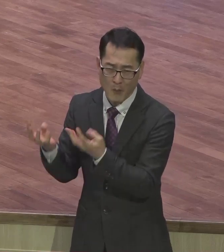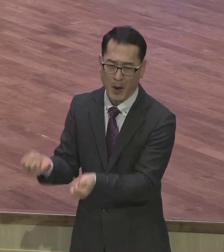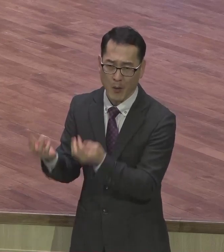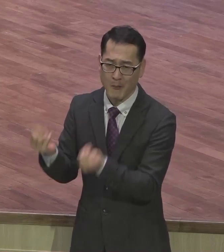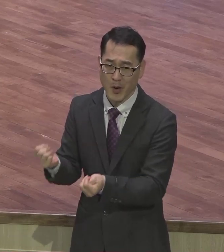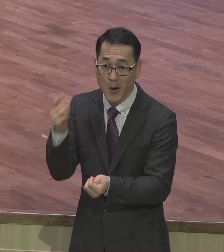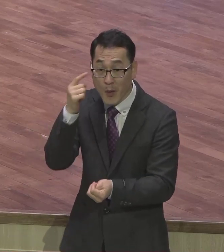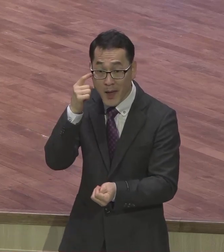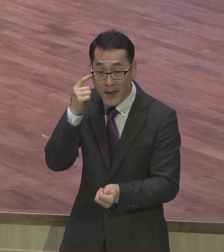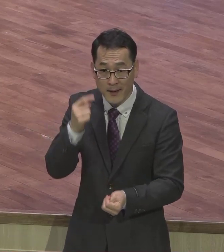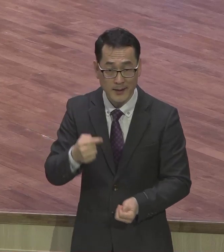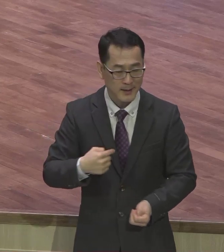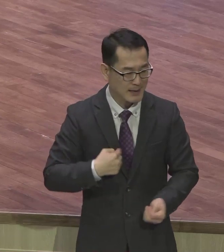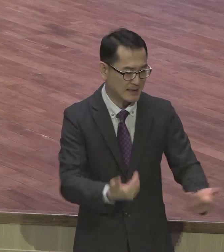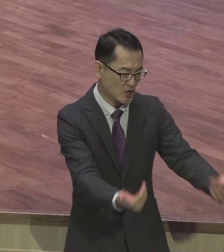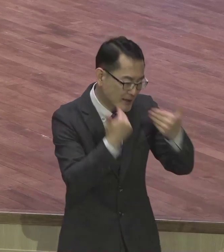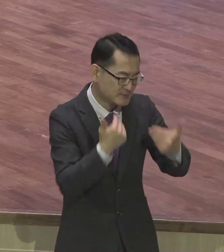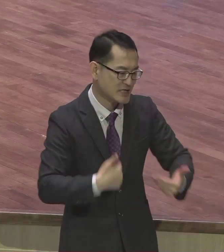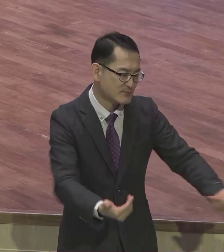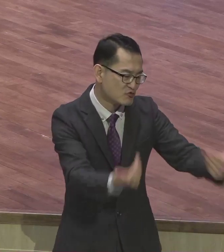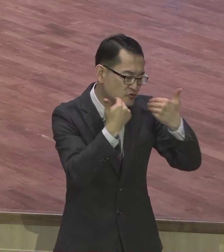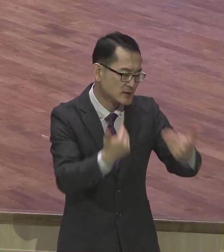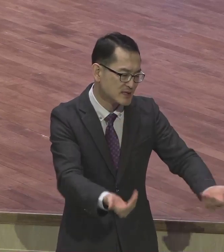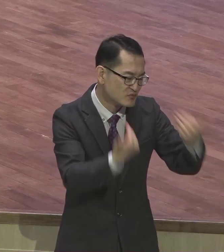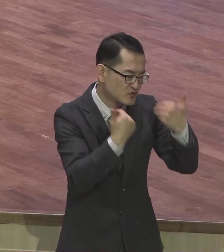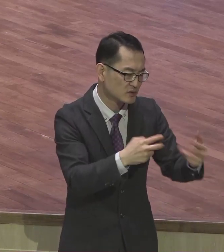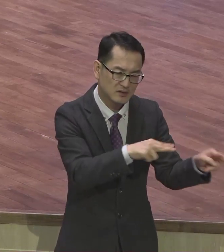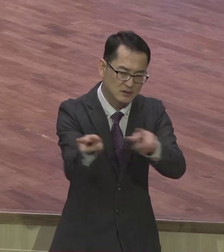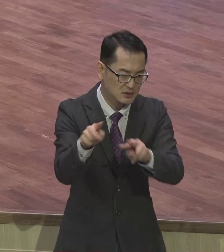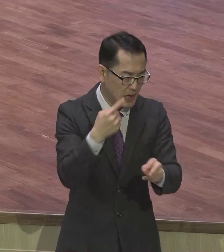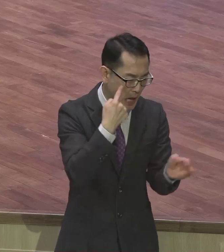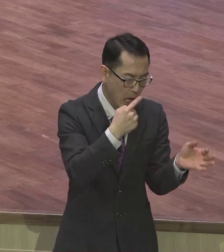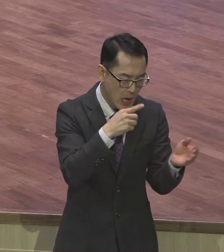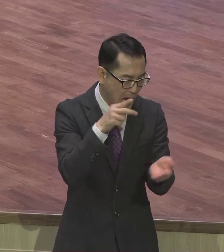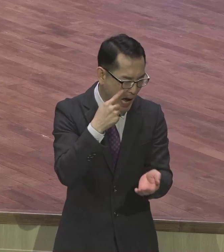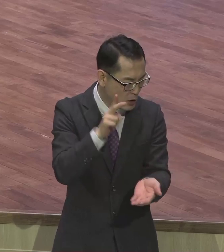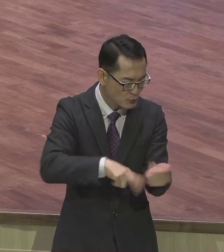계속 당기만 쳐다보라는 모든 절기를 나를 위해서 하라는 거예요.